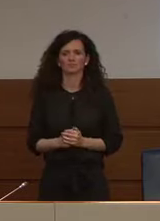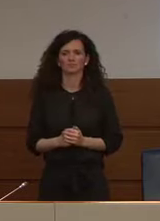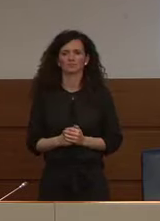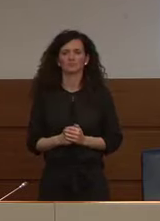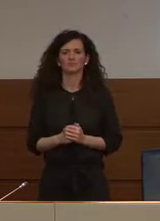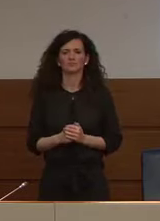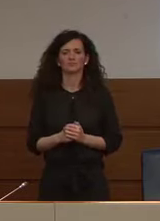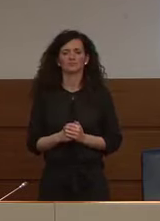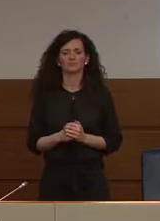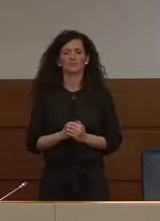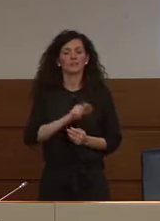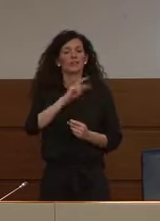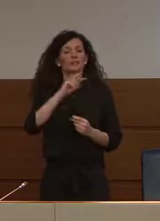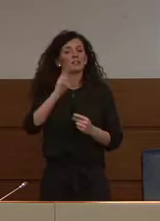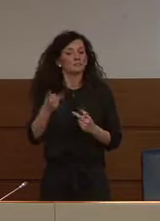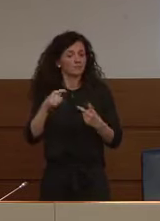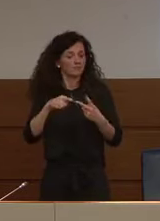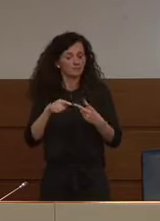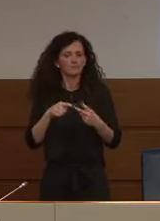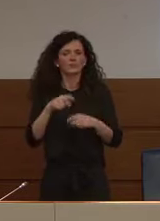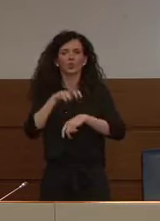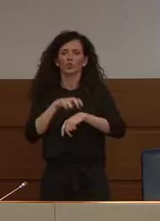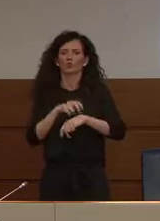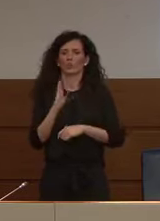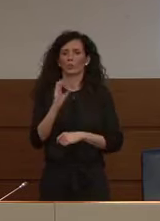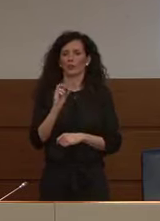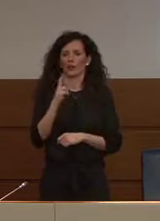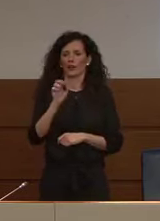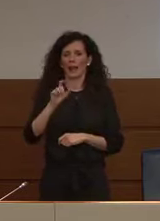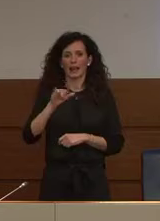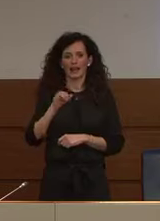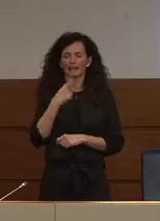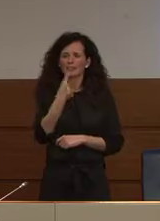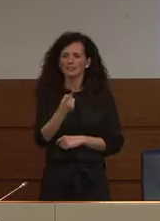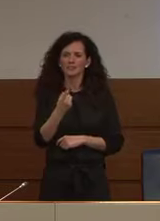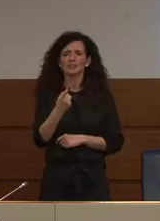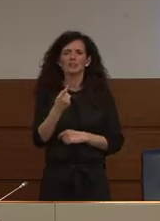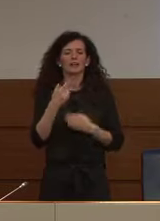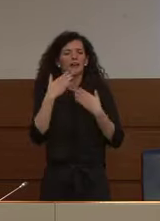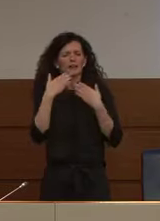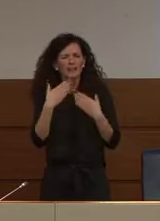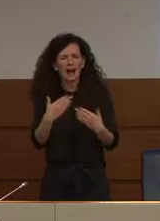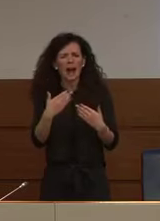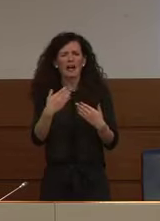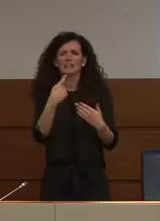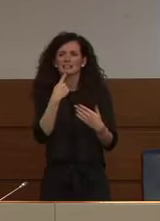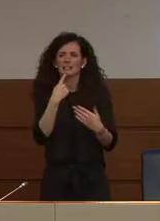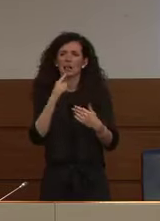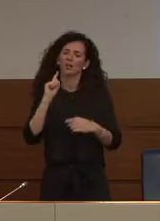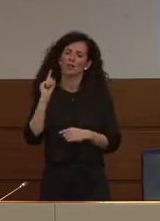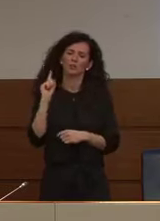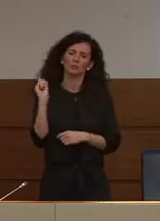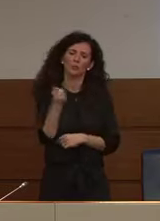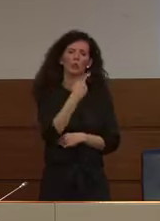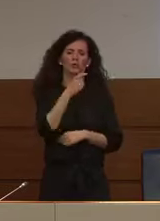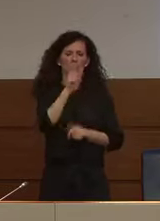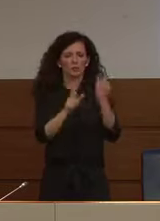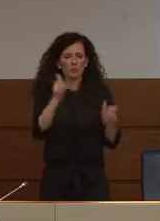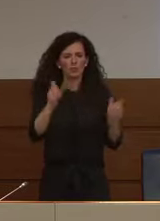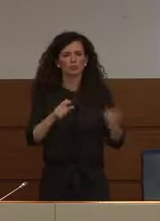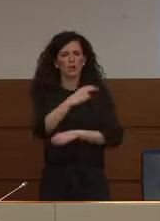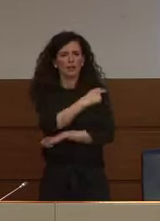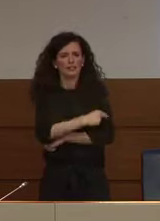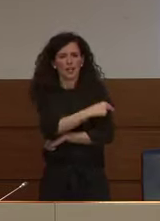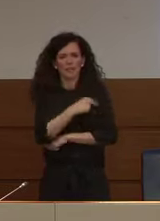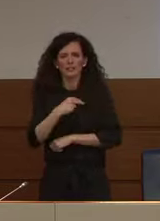dottor Borrelli ha detto un'altra cosa importantissima, e il ringraziamento a tutto il personale sanitario, a tutte le forze